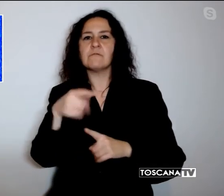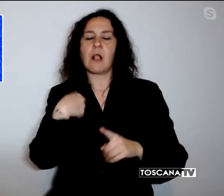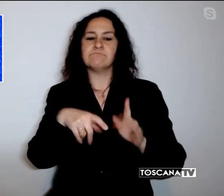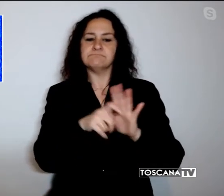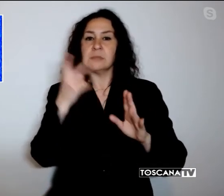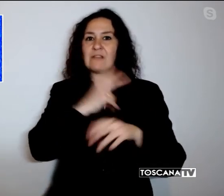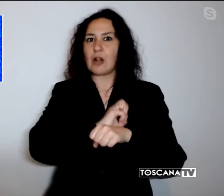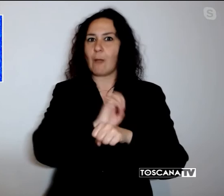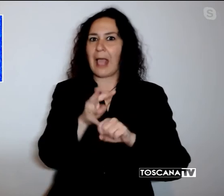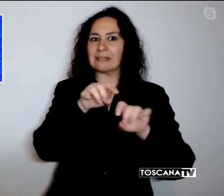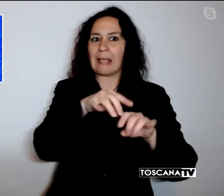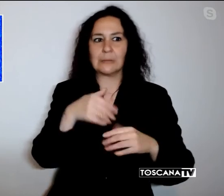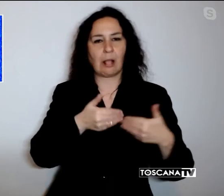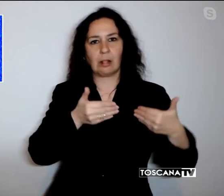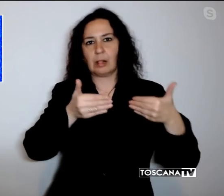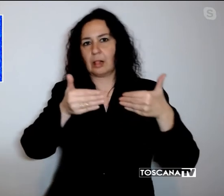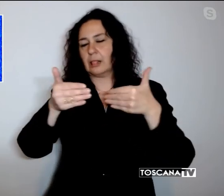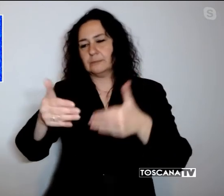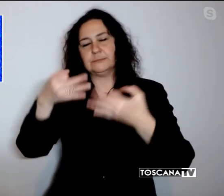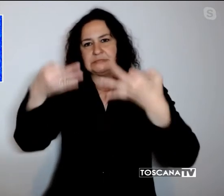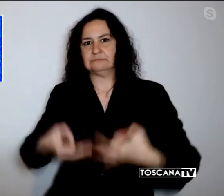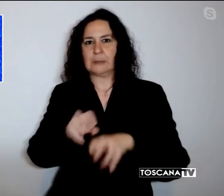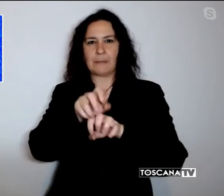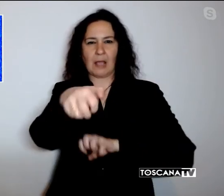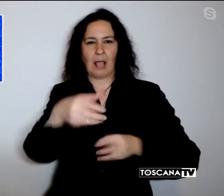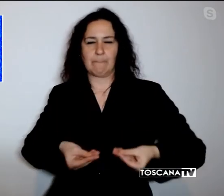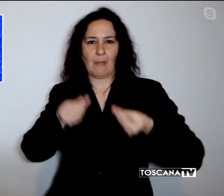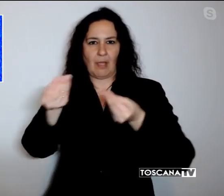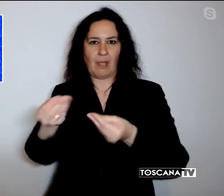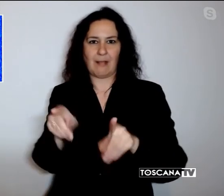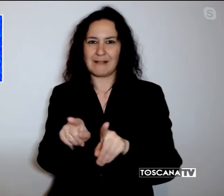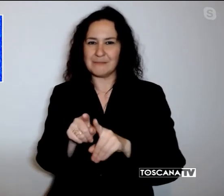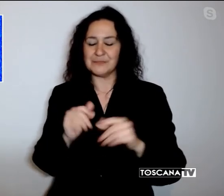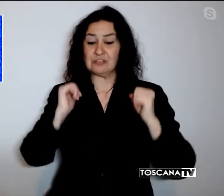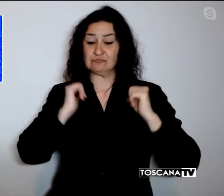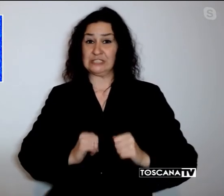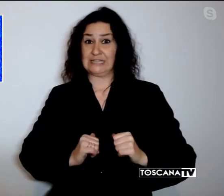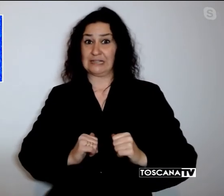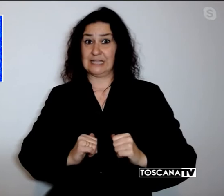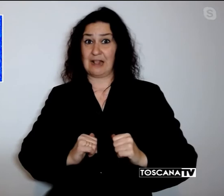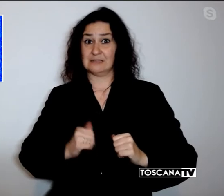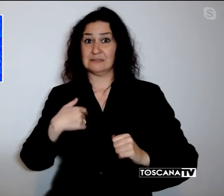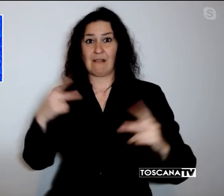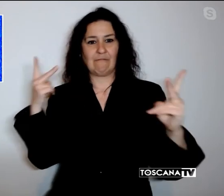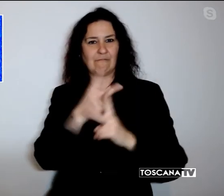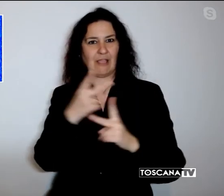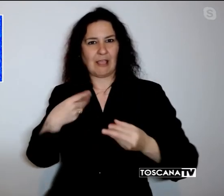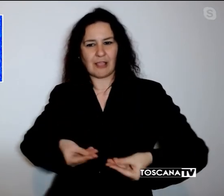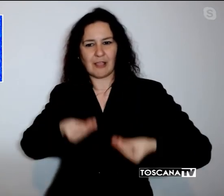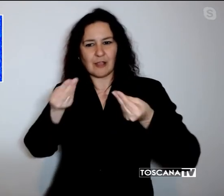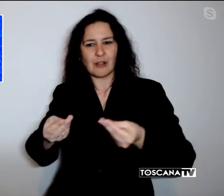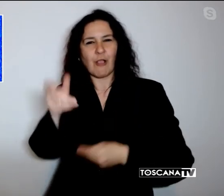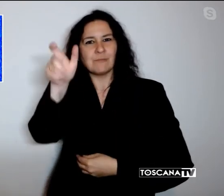consegna di persona. La cittadinanza di Impruneta è stata attribuita per il suo impegno